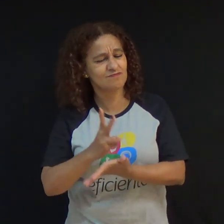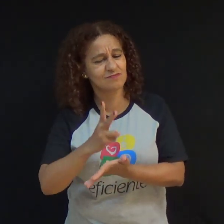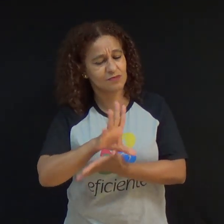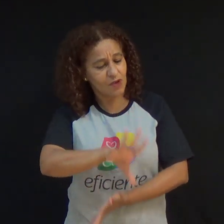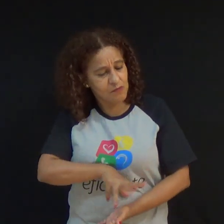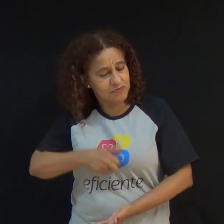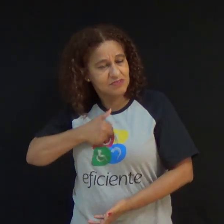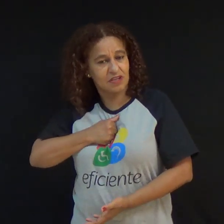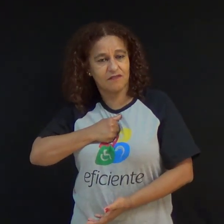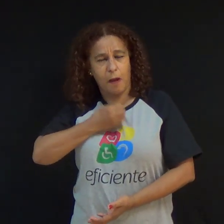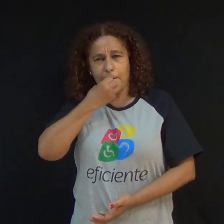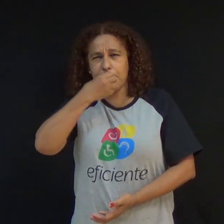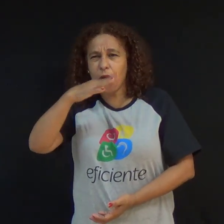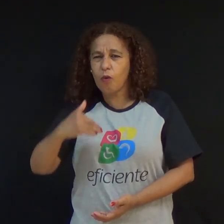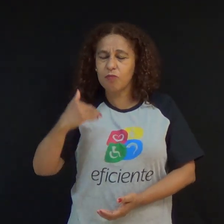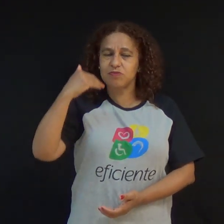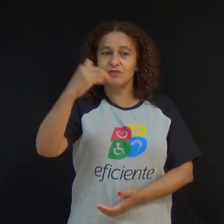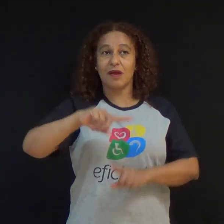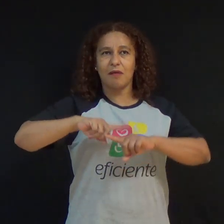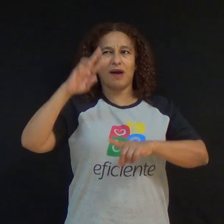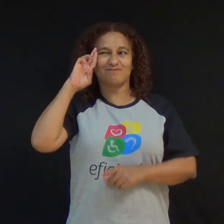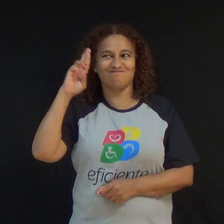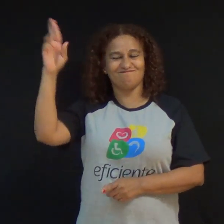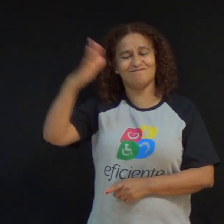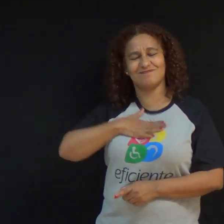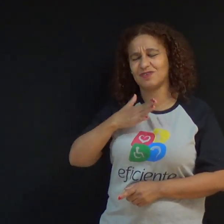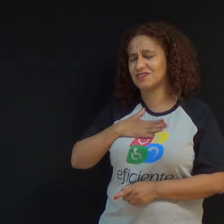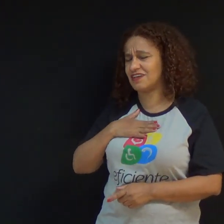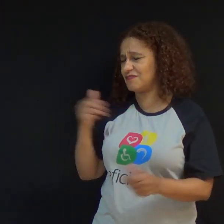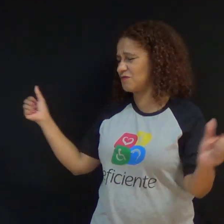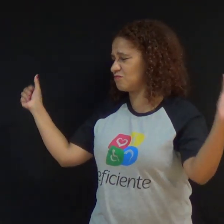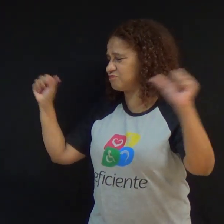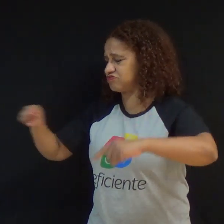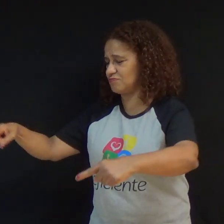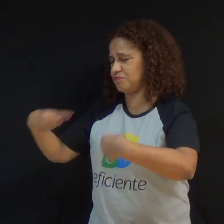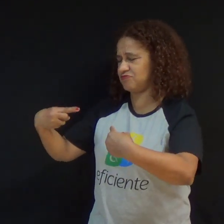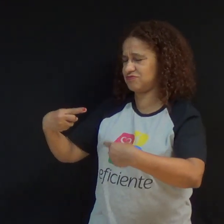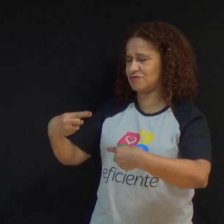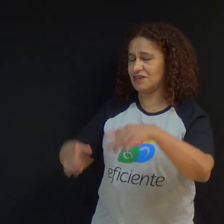Mas ele conseguia me desestabilizar ao ponto de eu duvidar da minha competência profissional.